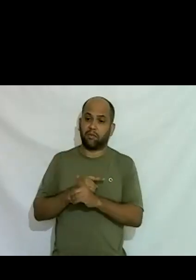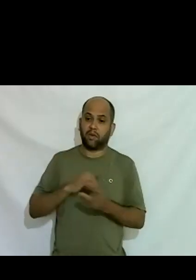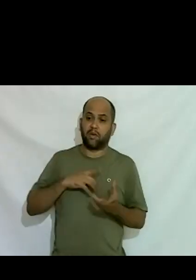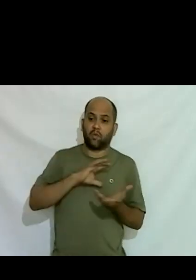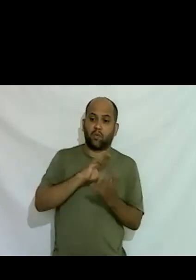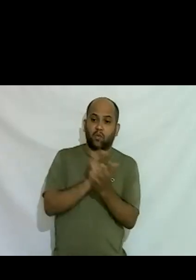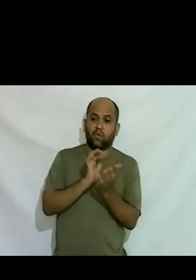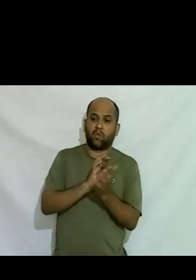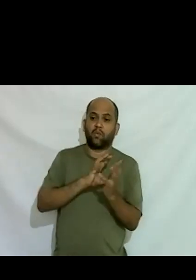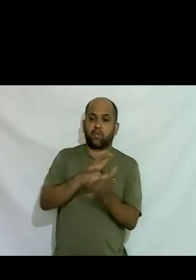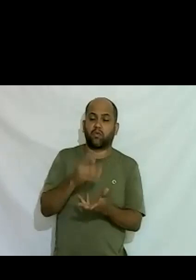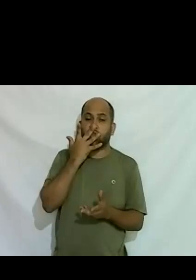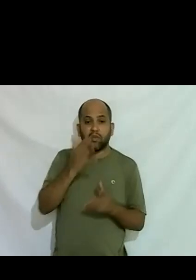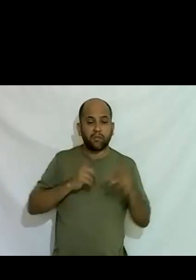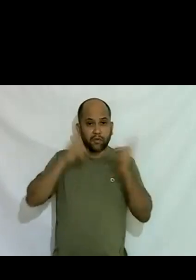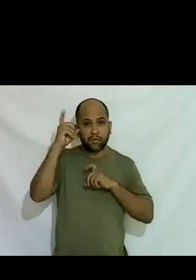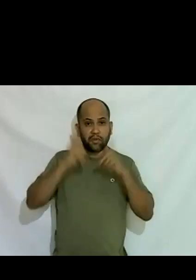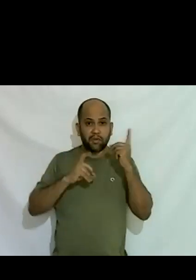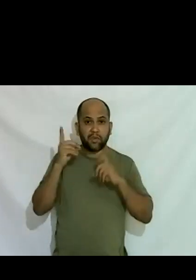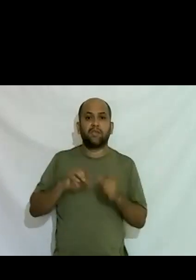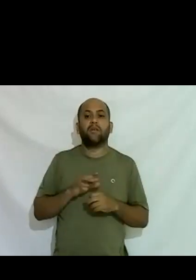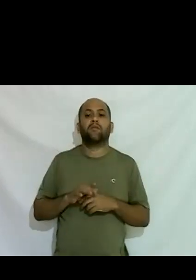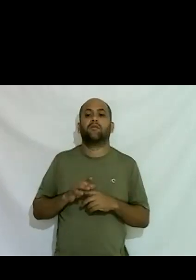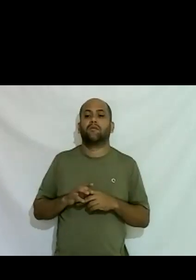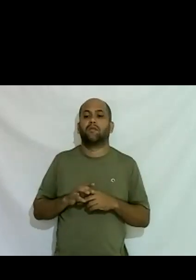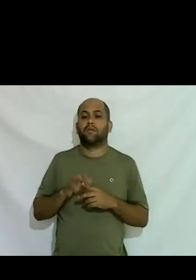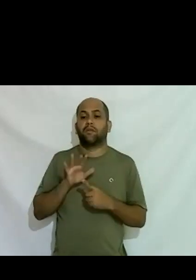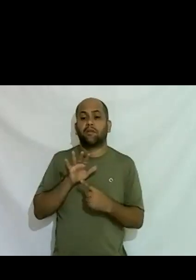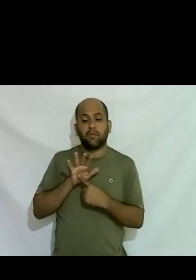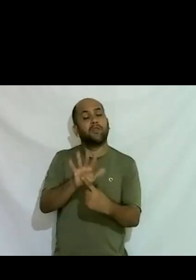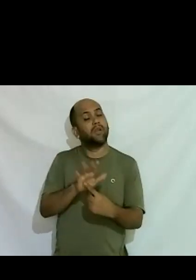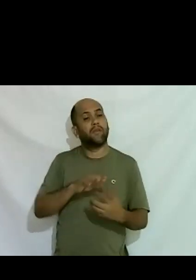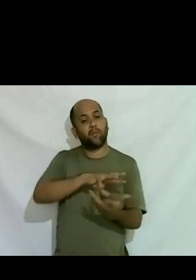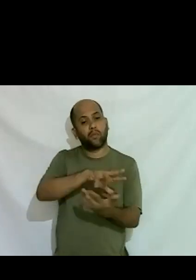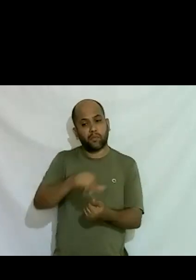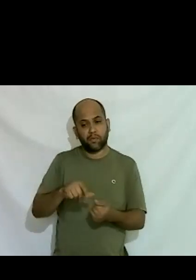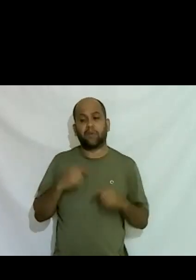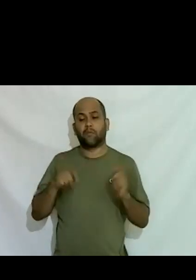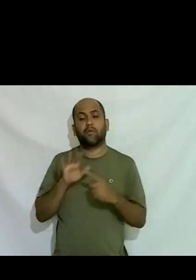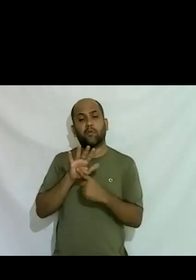formas de expressão que eu via no universo menino que eu queria poder expressar também